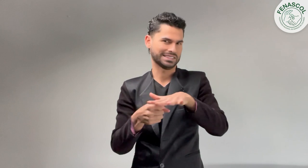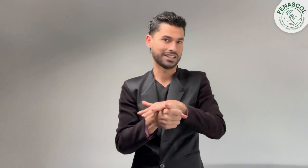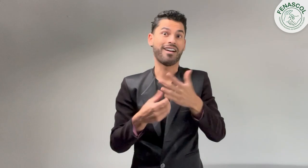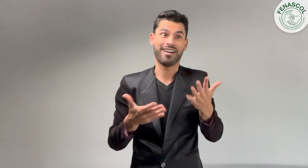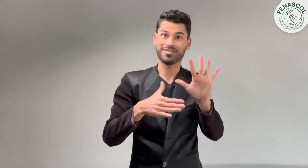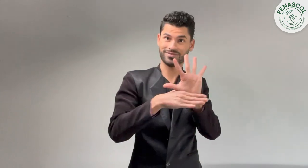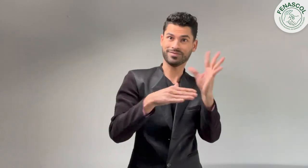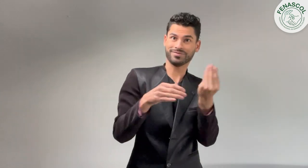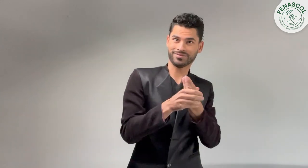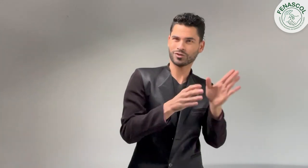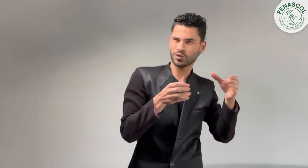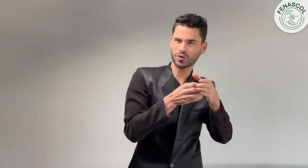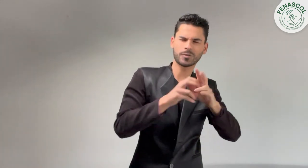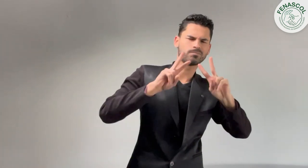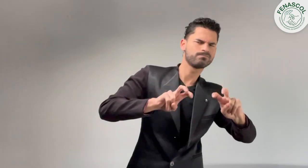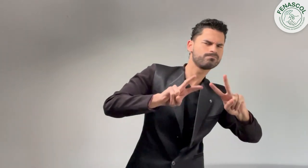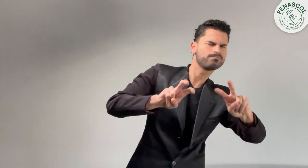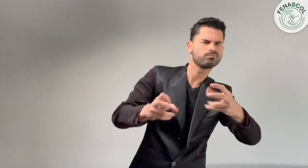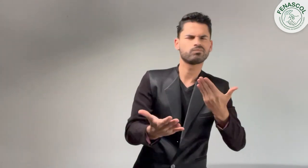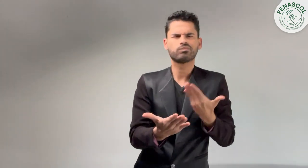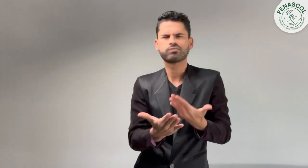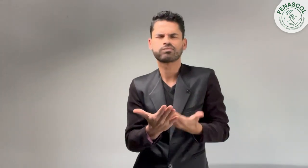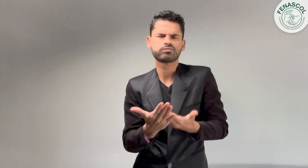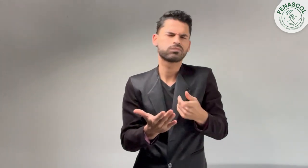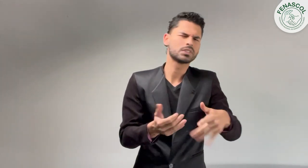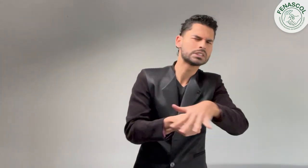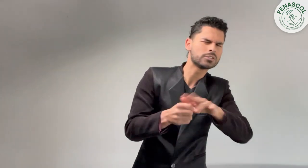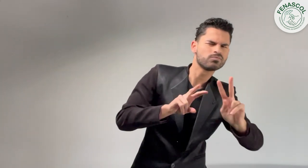Además, las pruebas y argumentos que tiene la asociación al respecto.